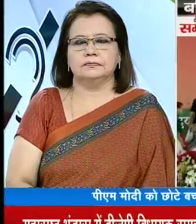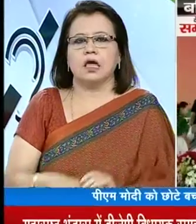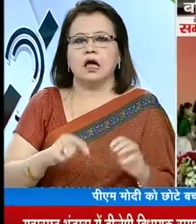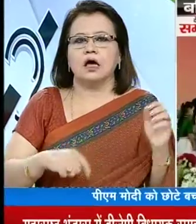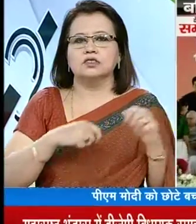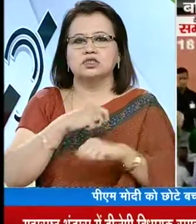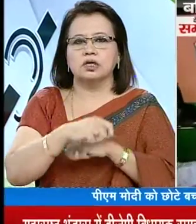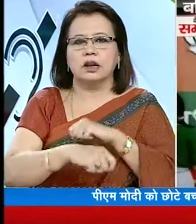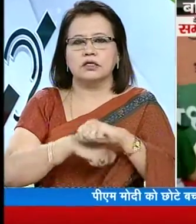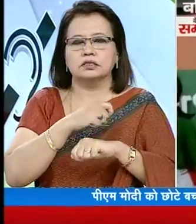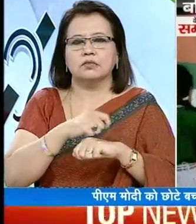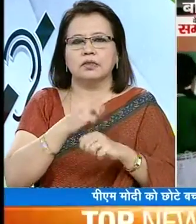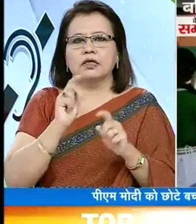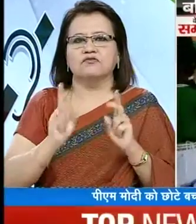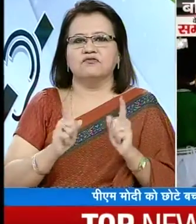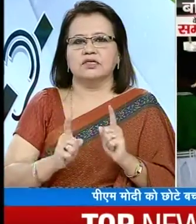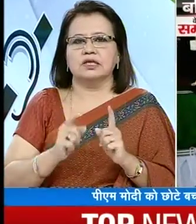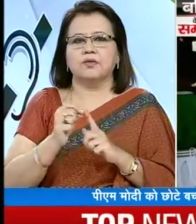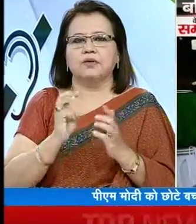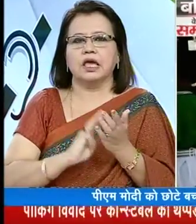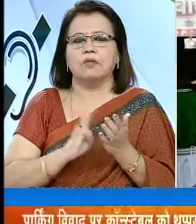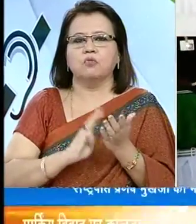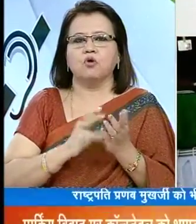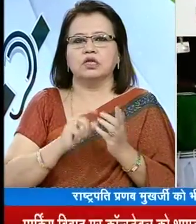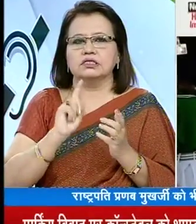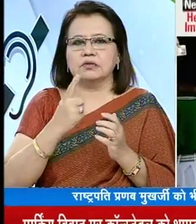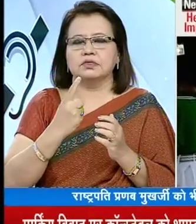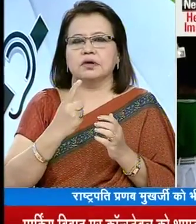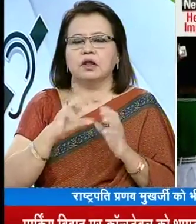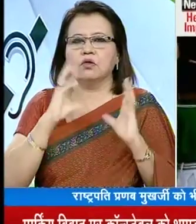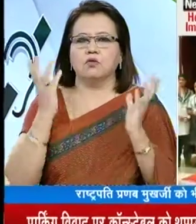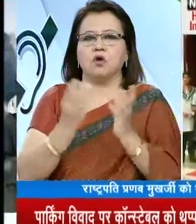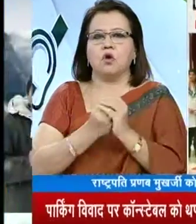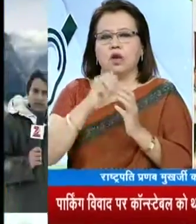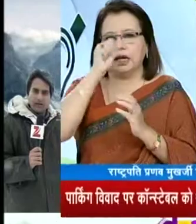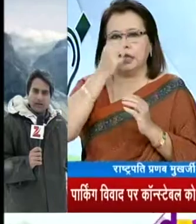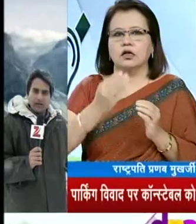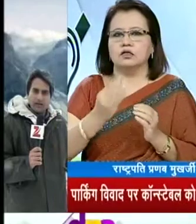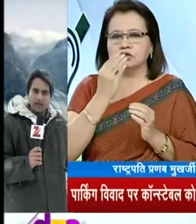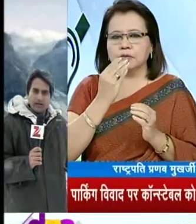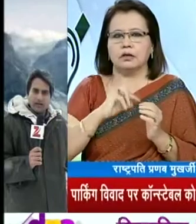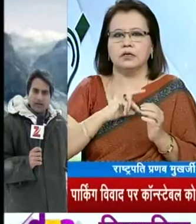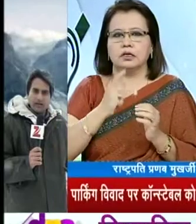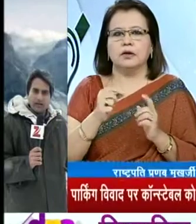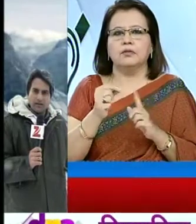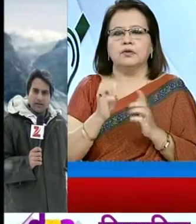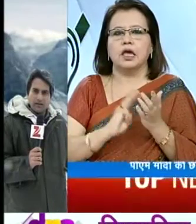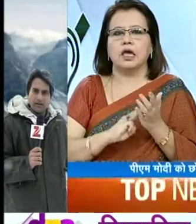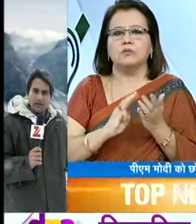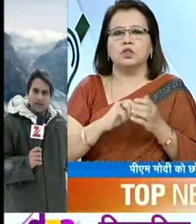आज रक्षा बंधन का त्योहार है पीम मोदी ने सबसे पहले पूरे देश को रक्षा बंधन की शुब कामनाई दी पीम मोदी की कलाई